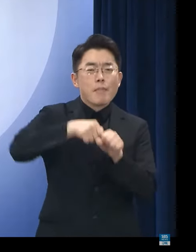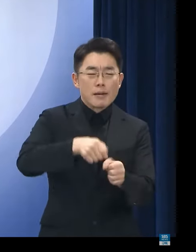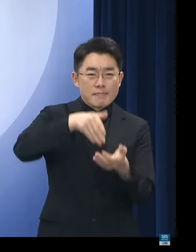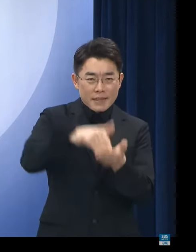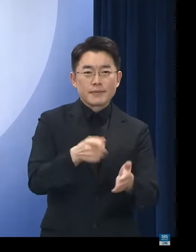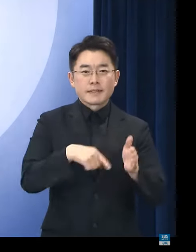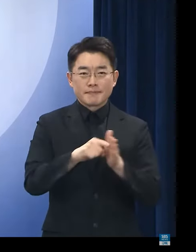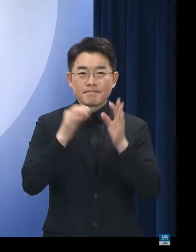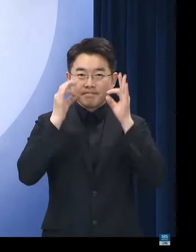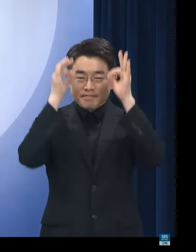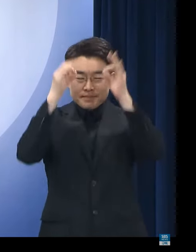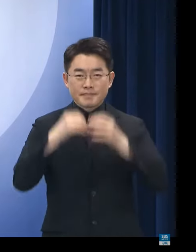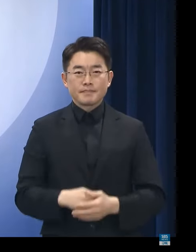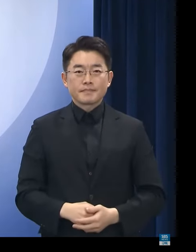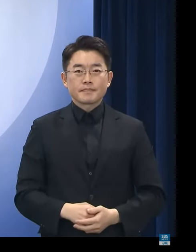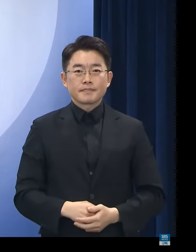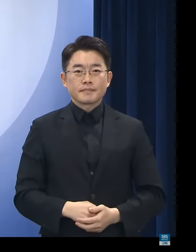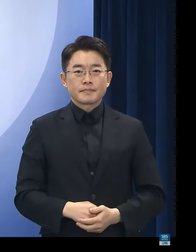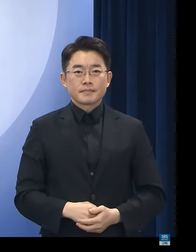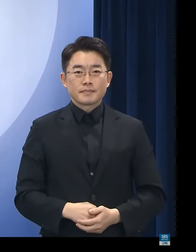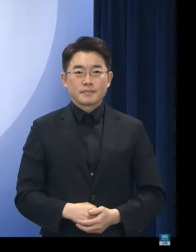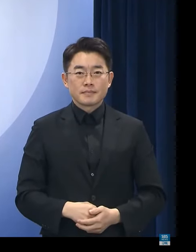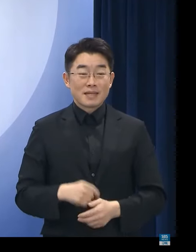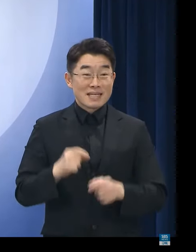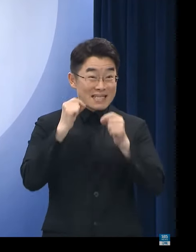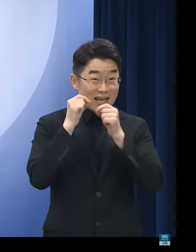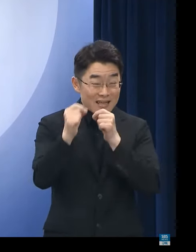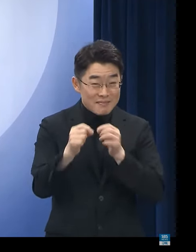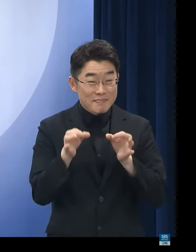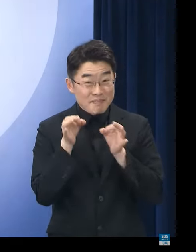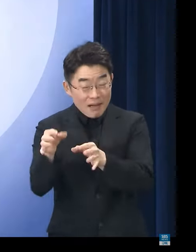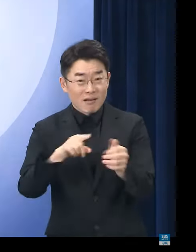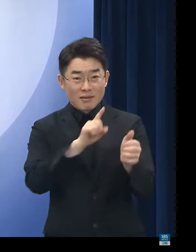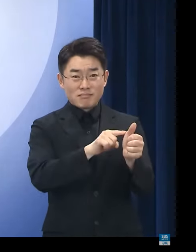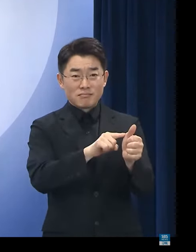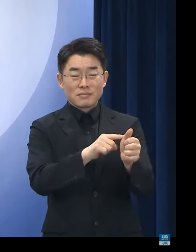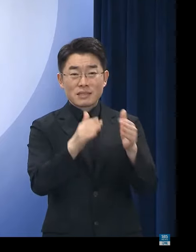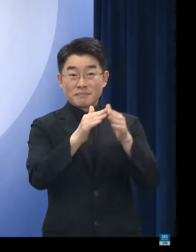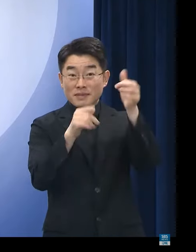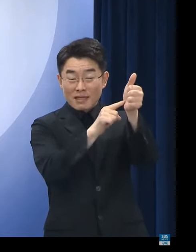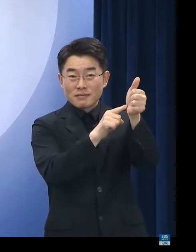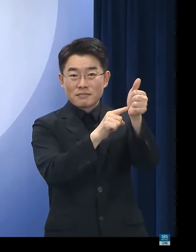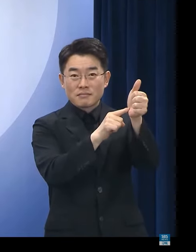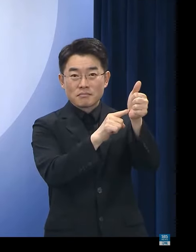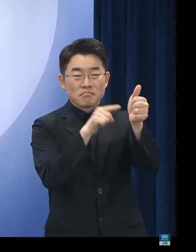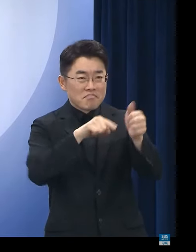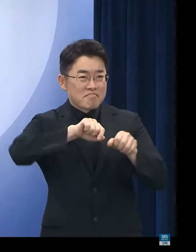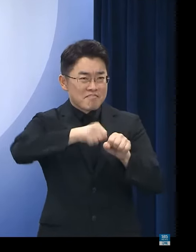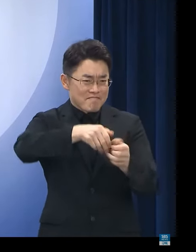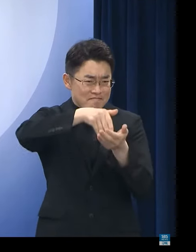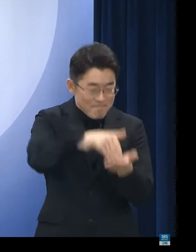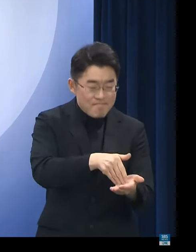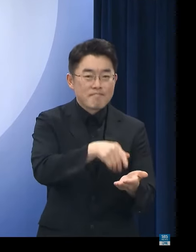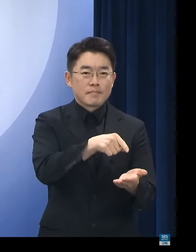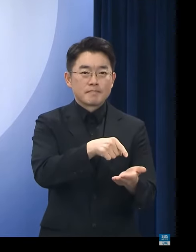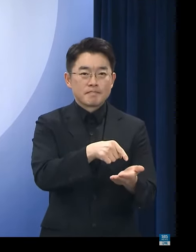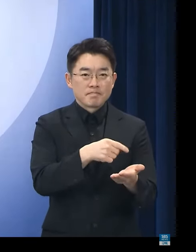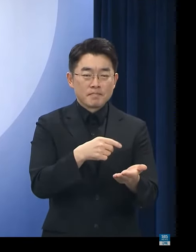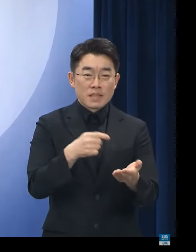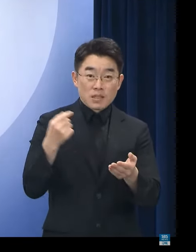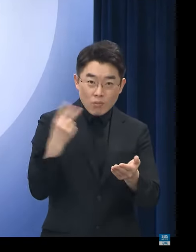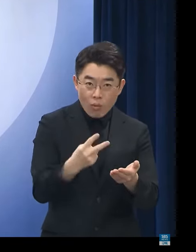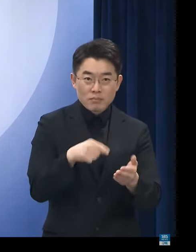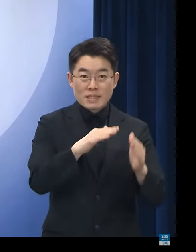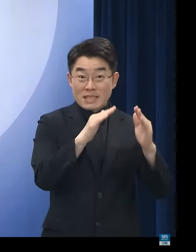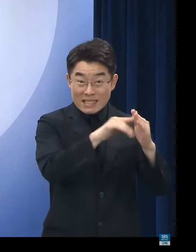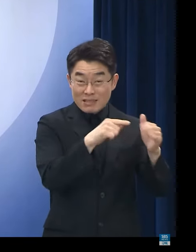할 것입니다. 사익추구만을 목적으로 사기범행을 저지른 임대인에 대해서 법이 허용하는 최대한의 책임을 지게 하는 한편